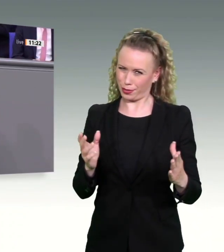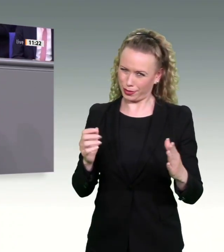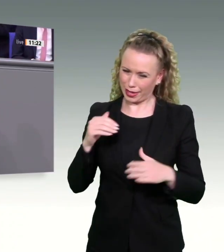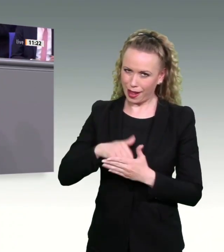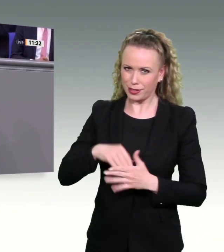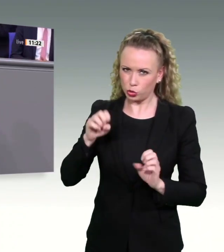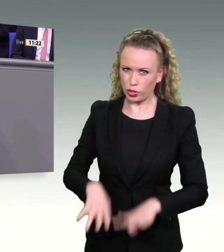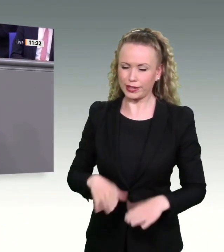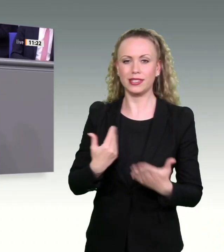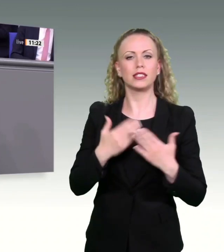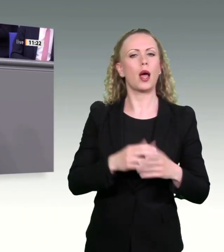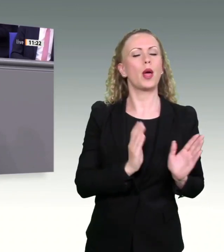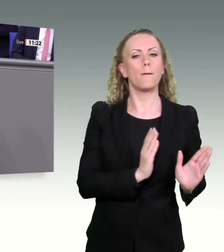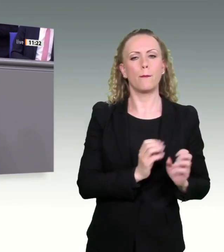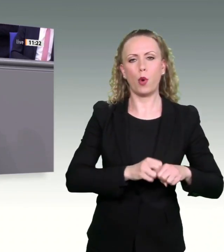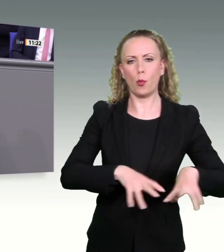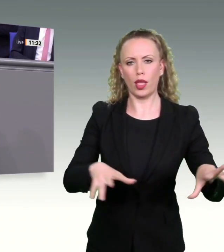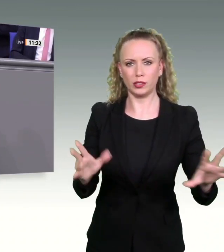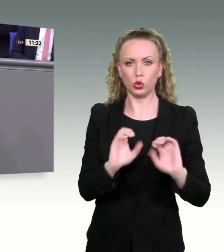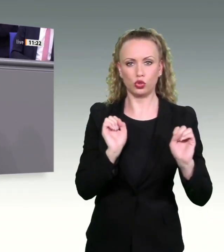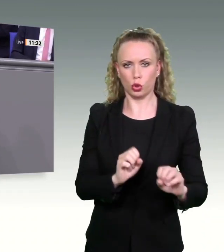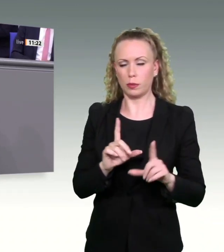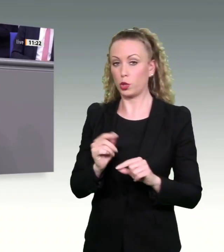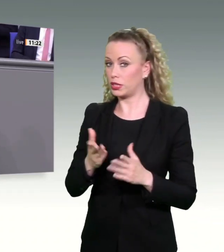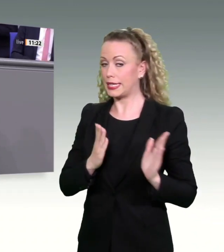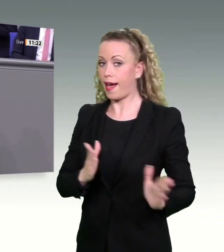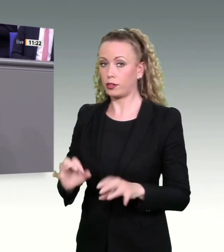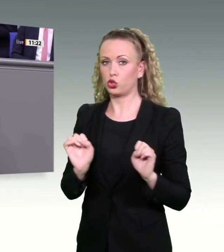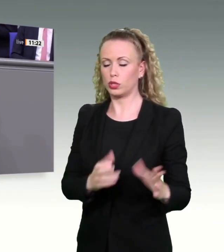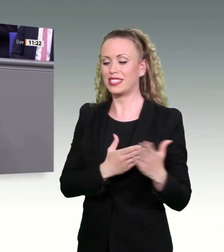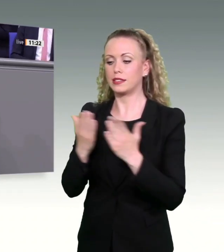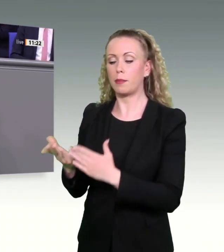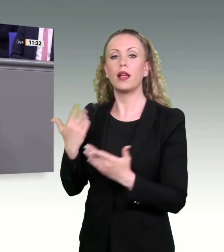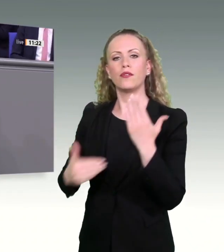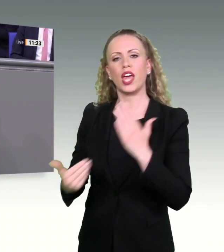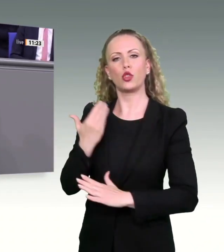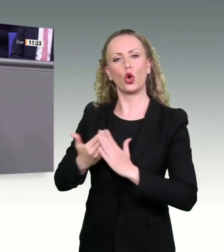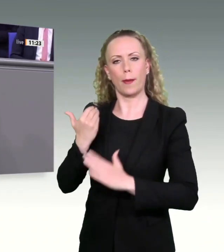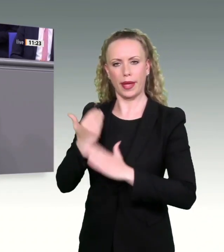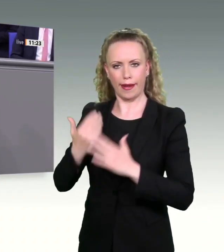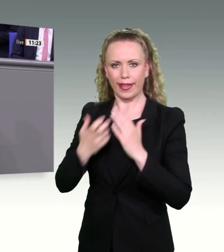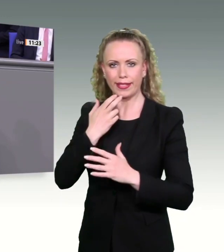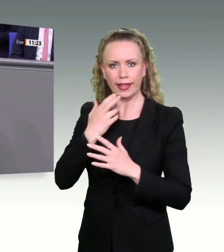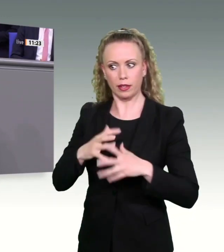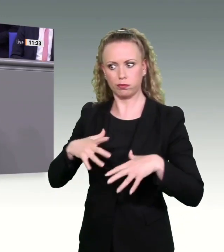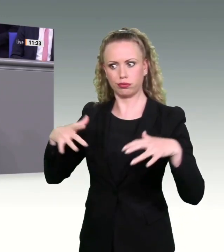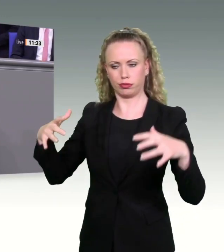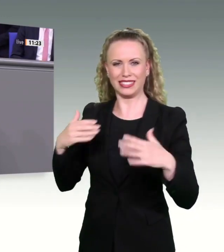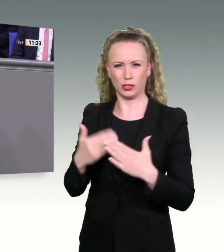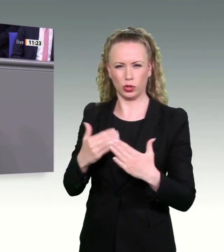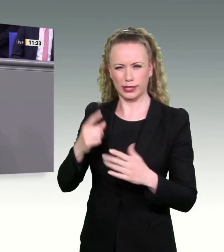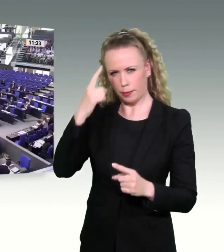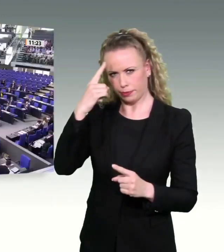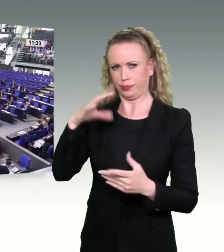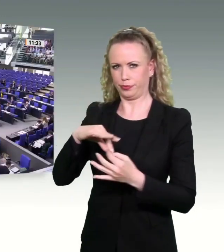Artenschutz, sondern der schnellere Ausbau der sogenannten erneuerbaren Energienmotor des Gedankens. Nicht mehr der